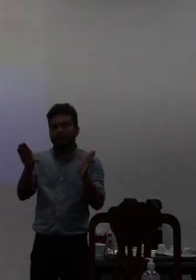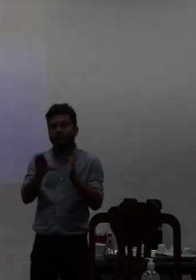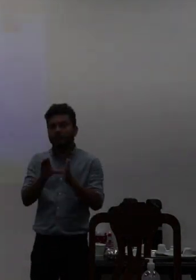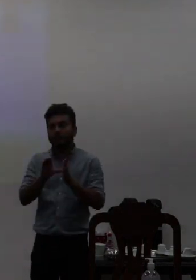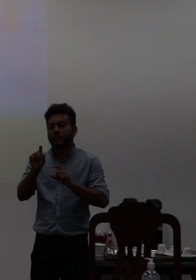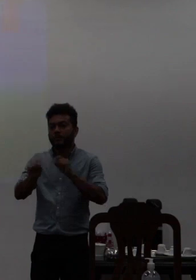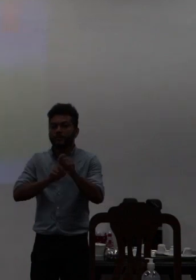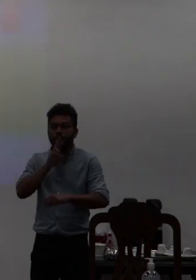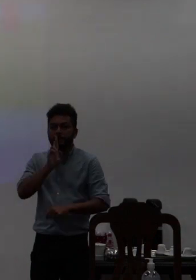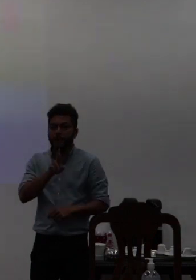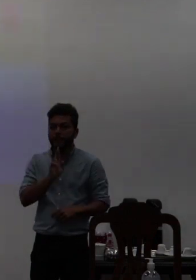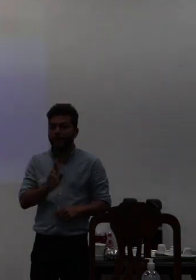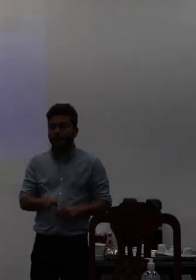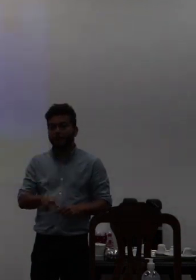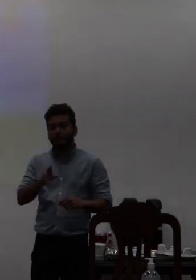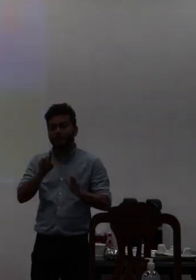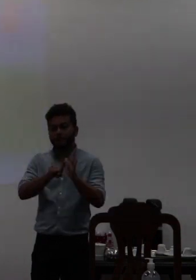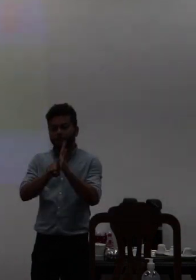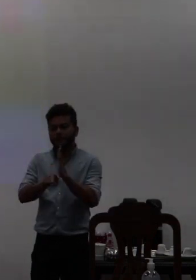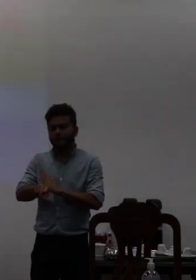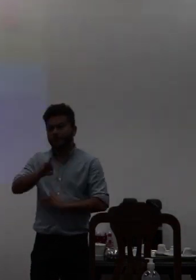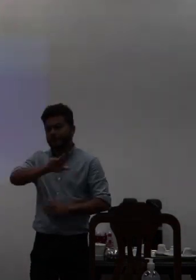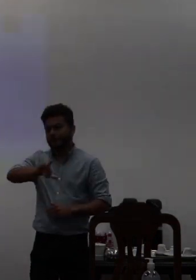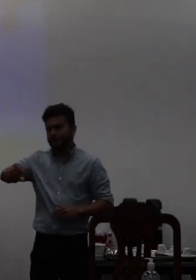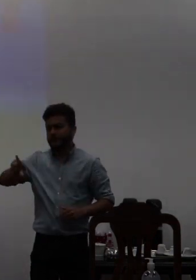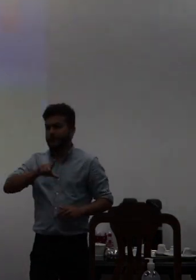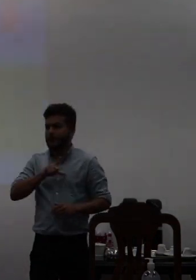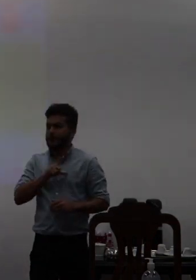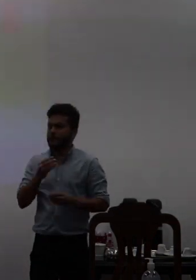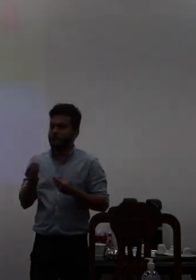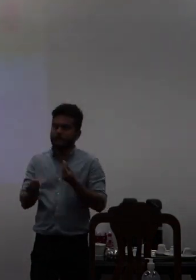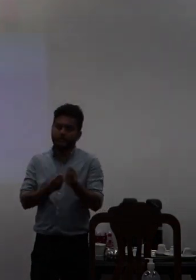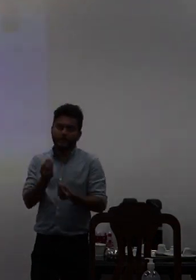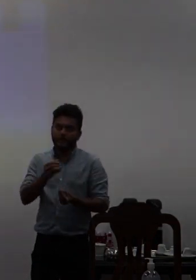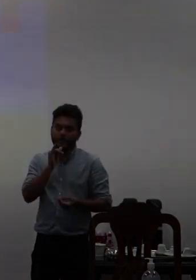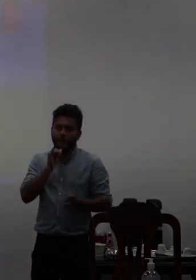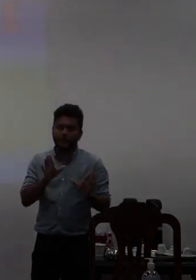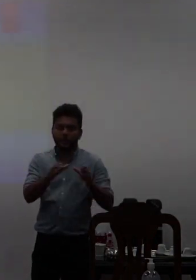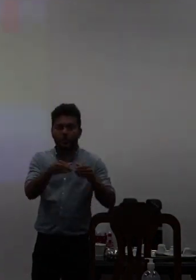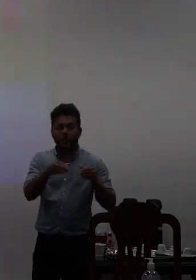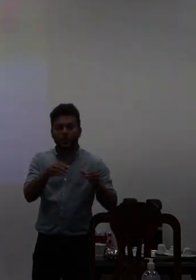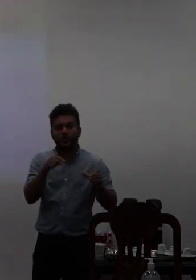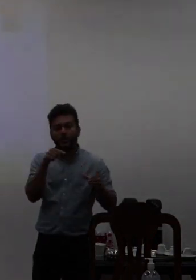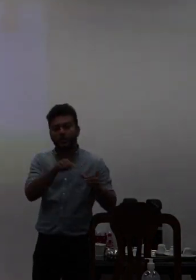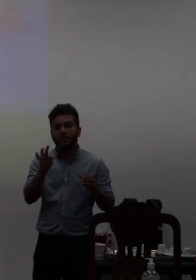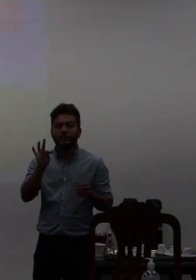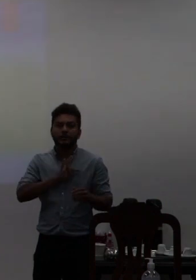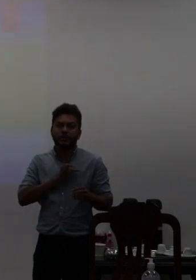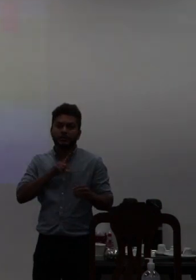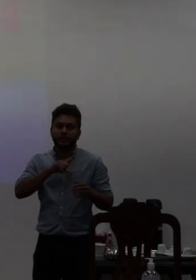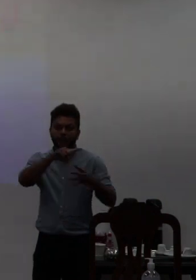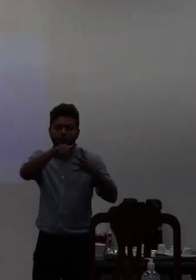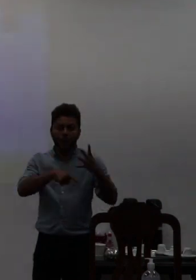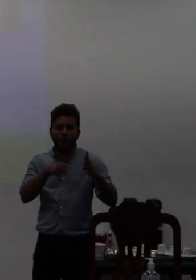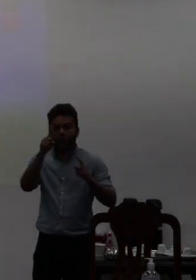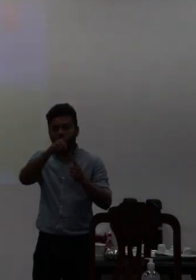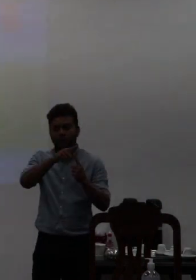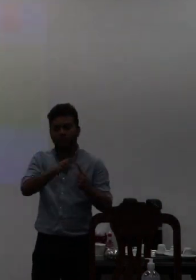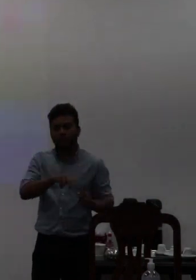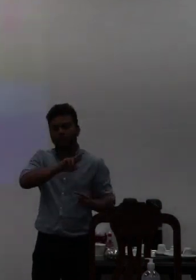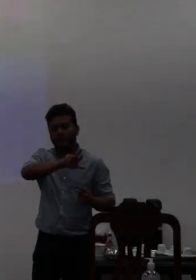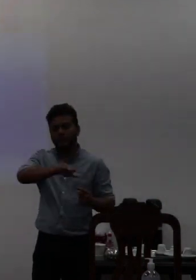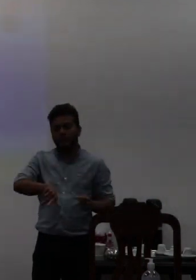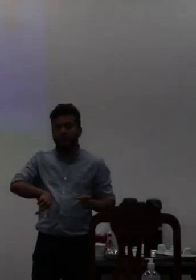responderia um questionário diferente então por exemplo entre os técnicos eu tinha lá quatro questionários então cada técnico que